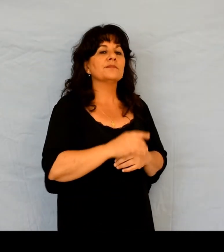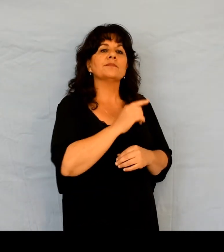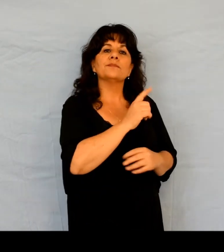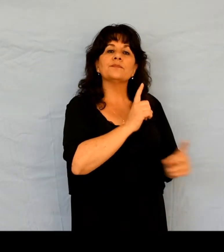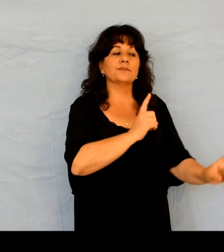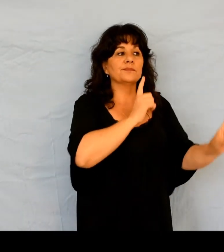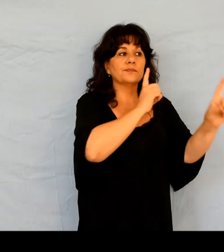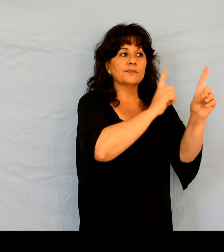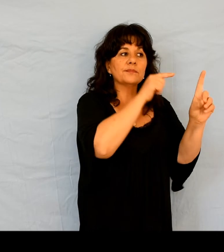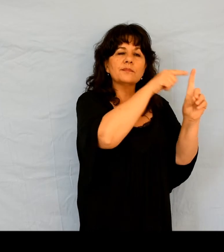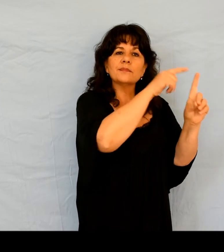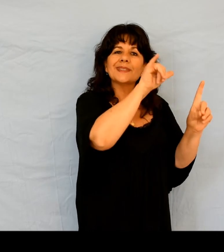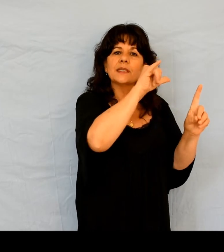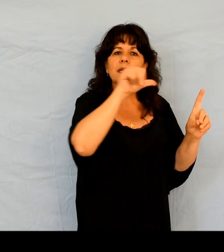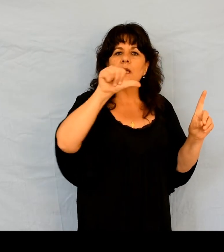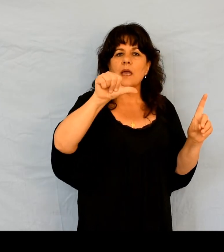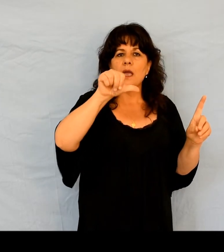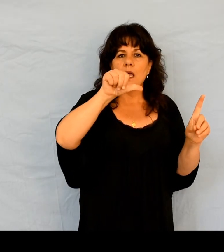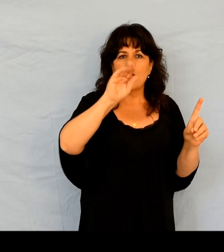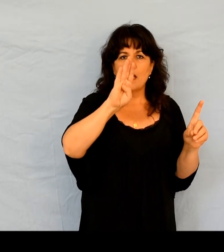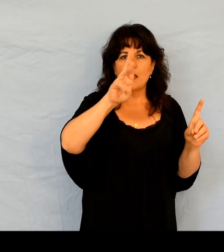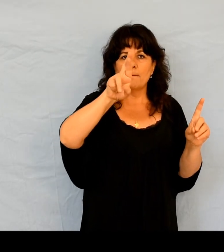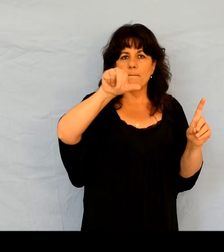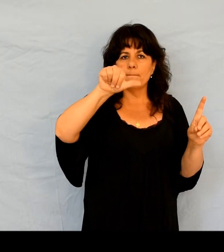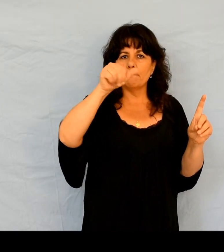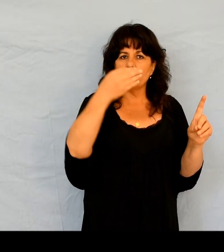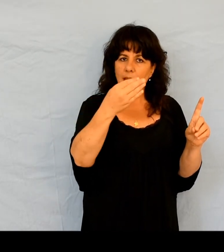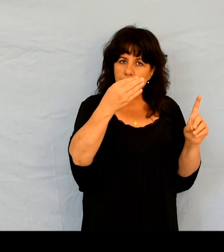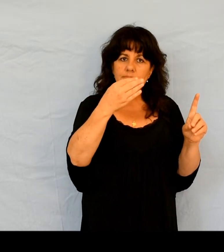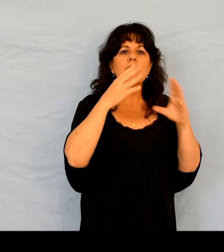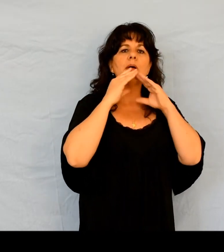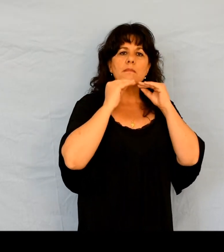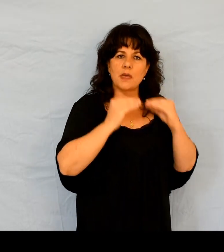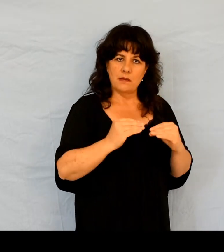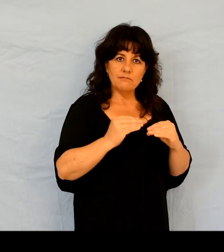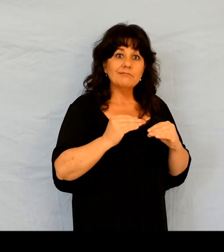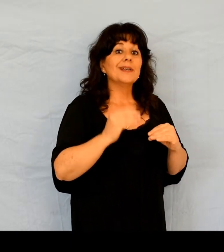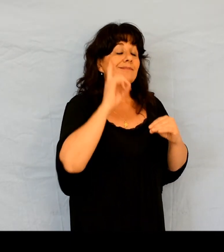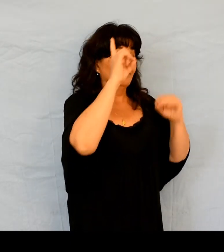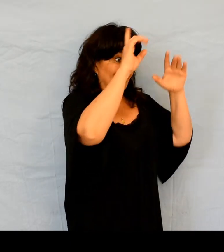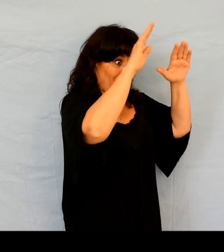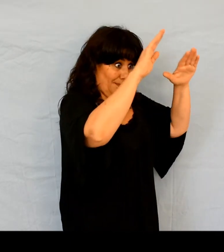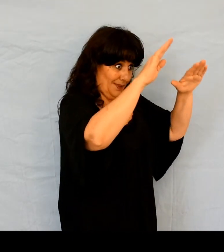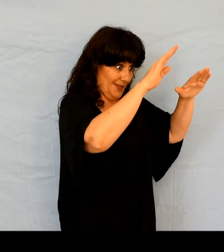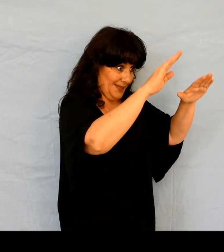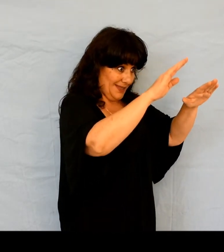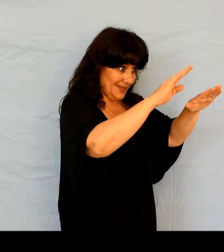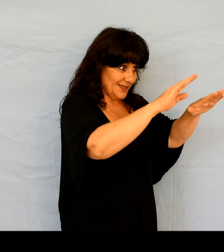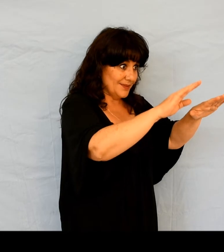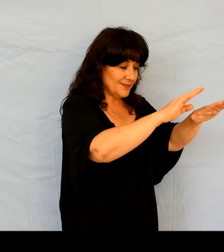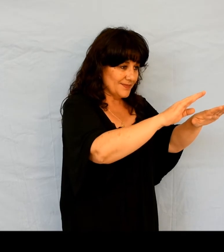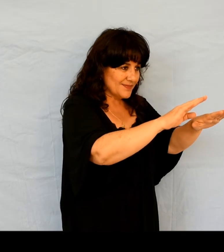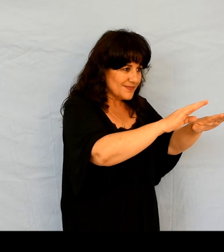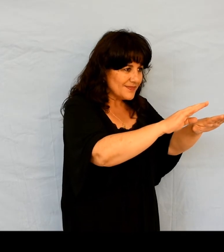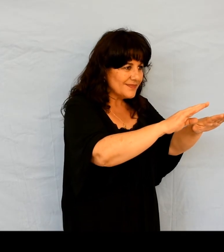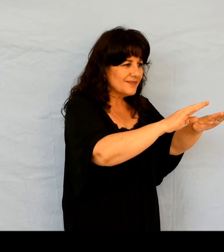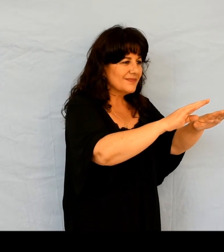Il bénit Abraham en